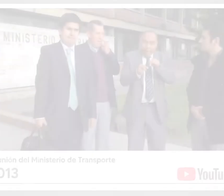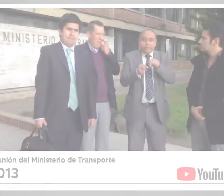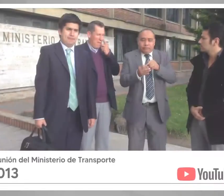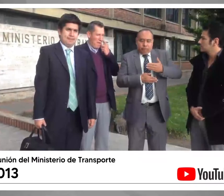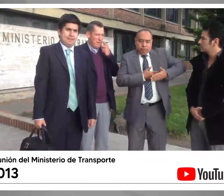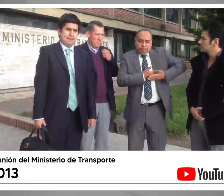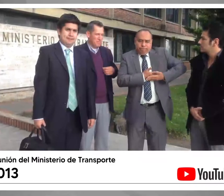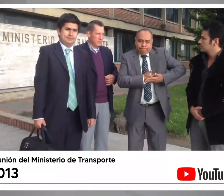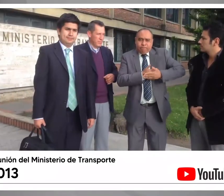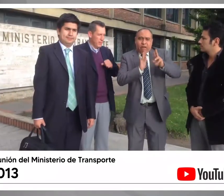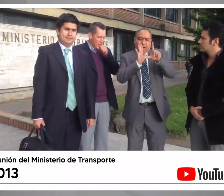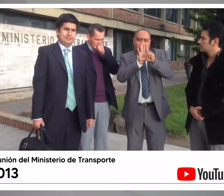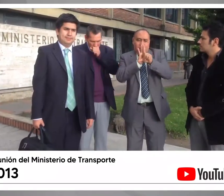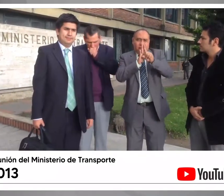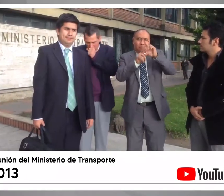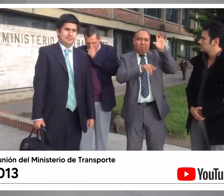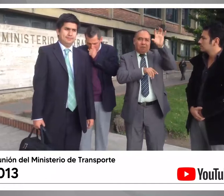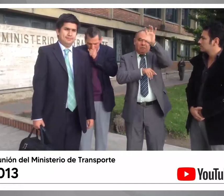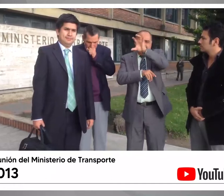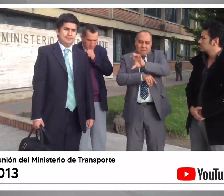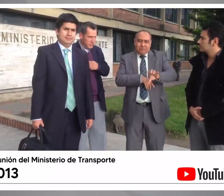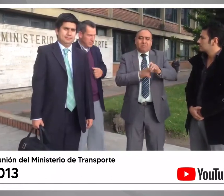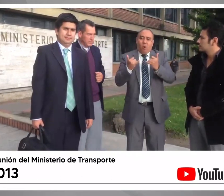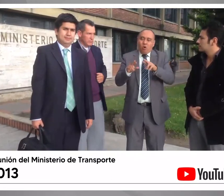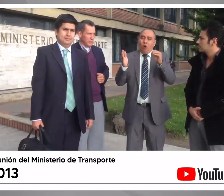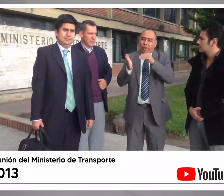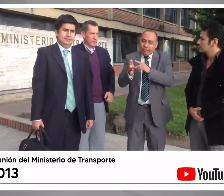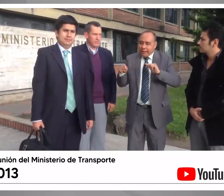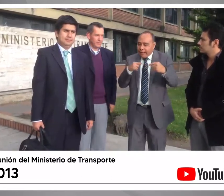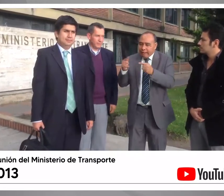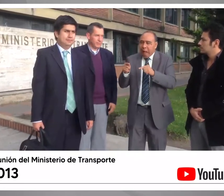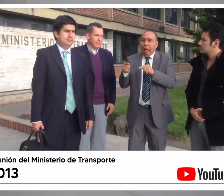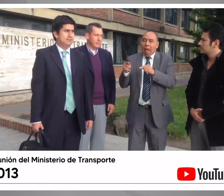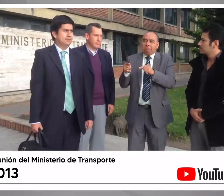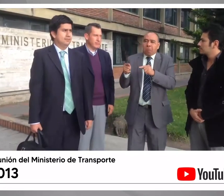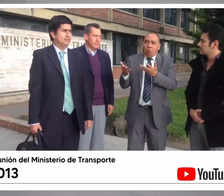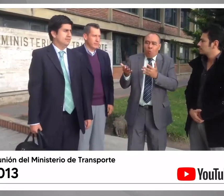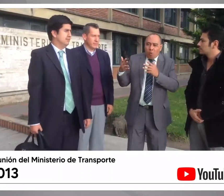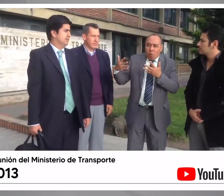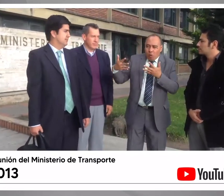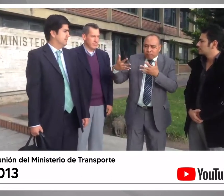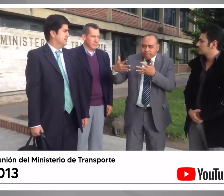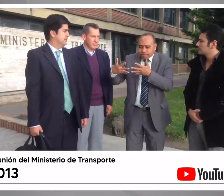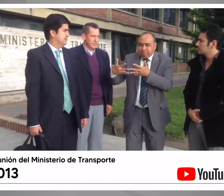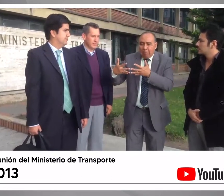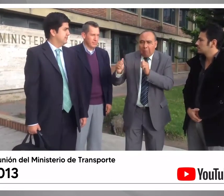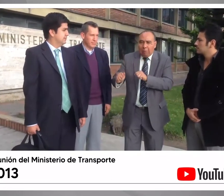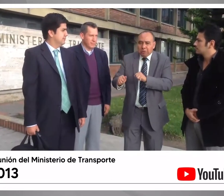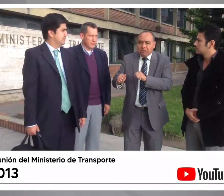Hemos recopilado muchos documentos a nivel internacional que pueden servir como referente para ajustarlo a nivel nacional.